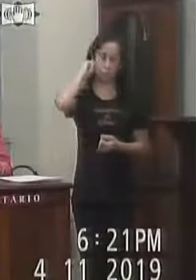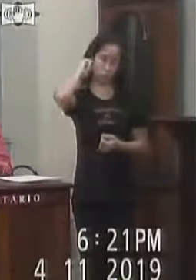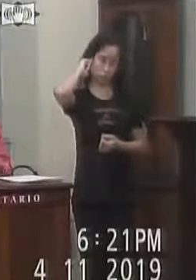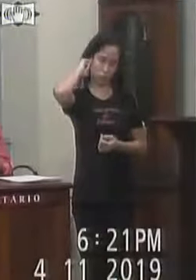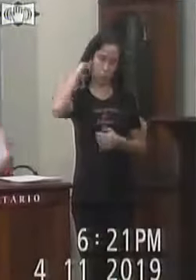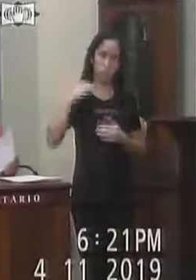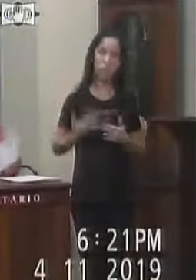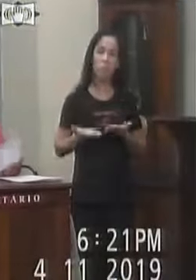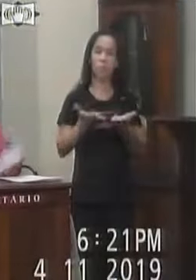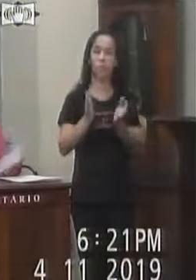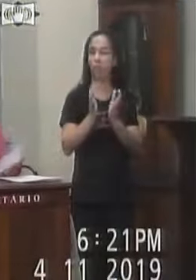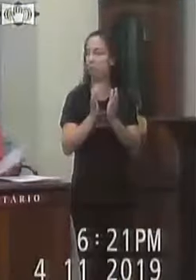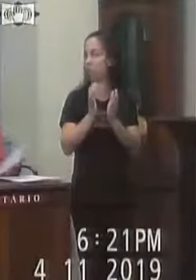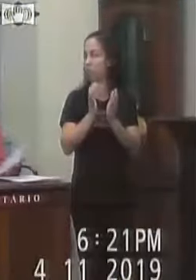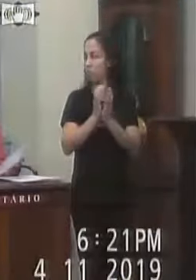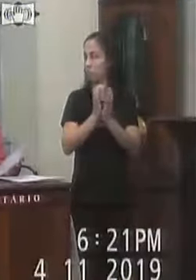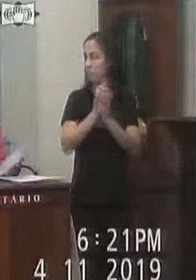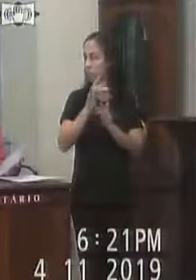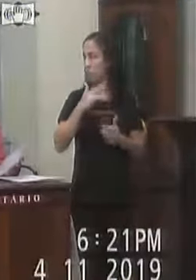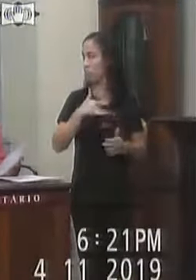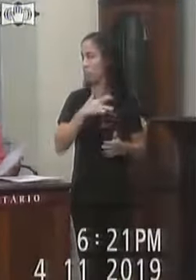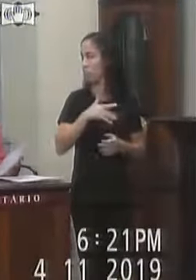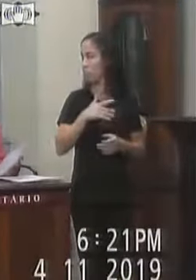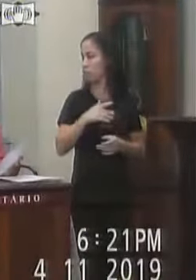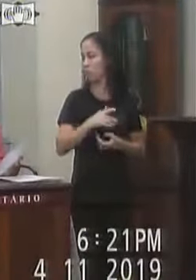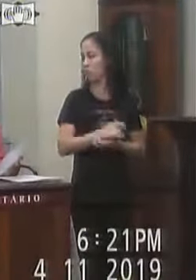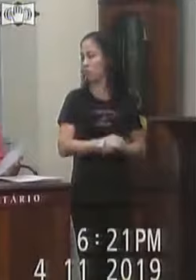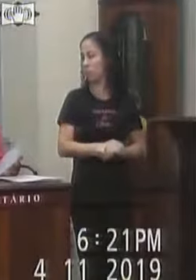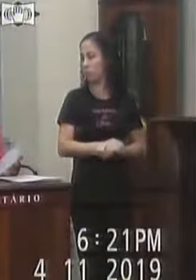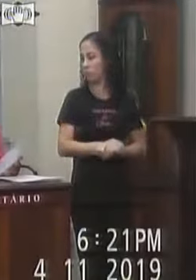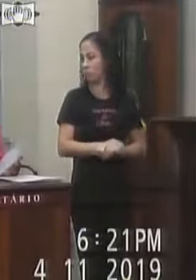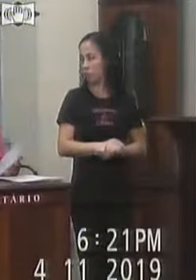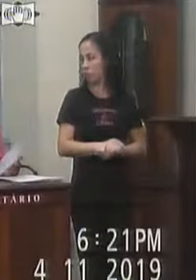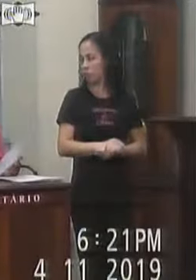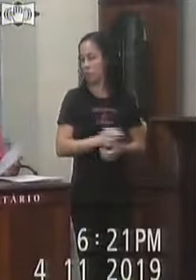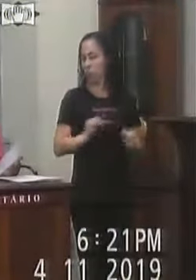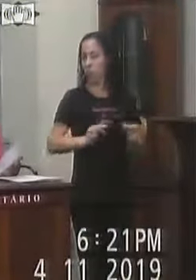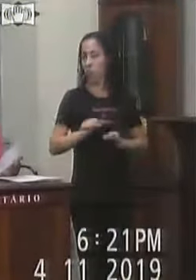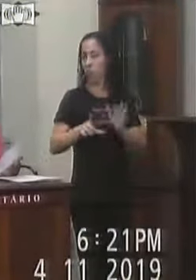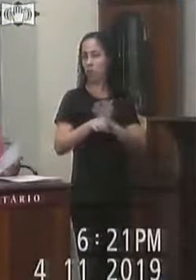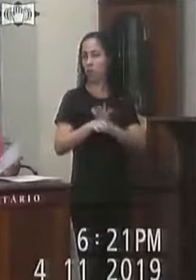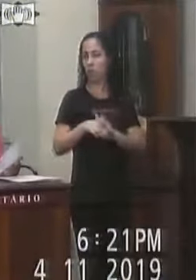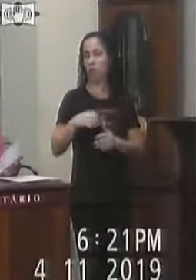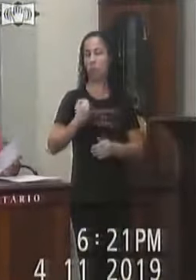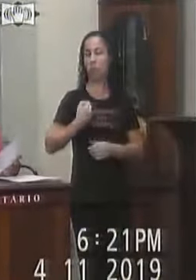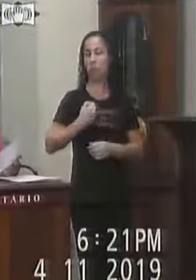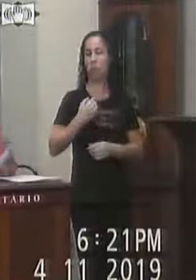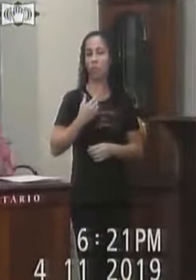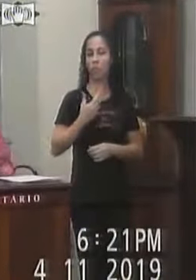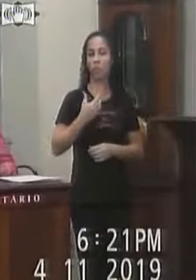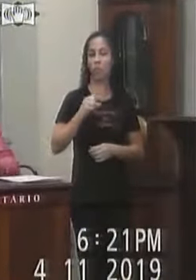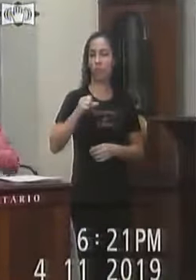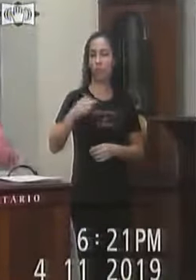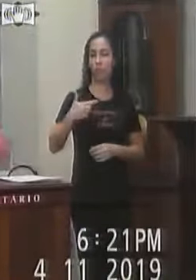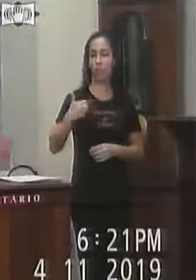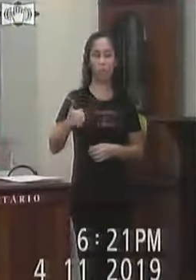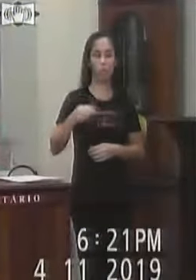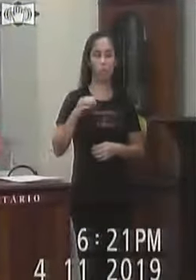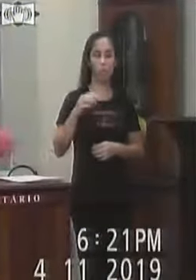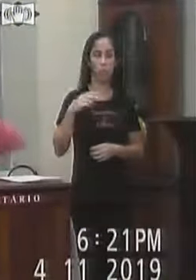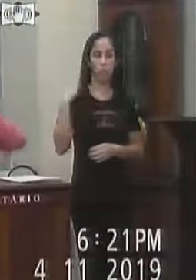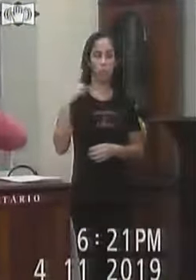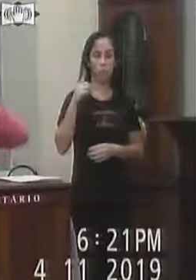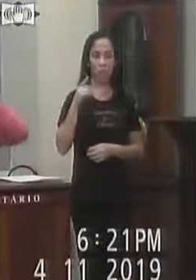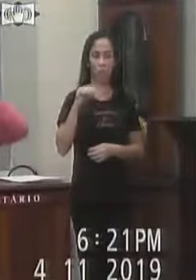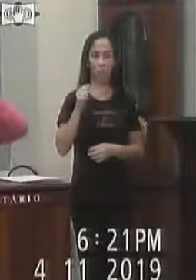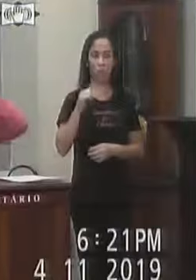Encaminhar para a comissão De saúde pública O projeto de lei ordinária 021 de 2019 Do vereador David Nogueira